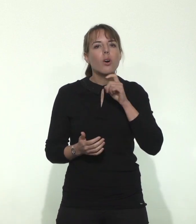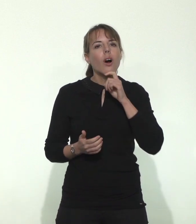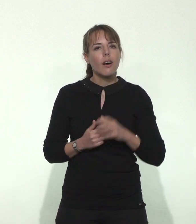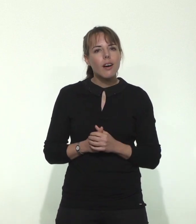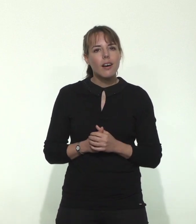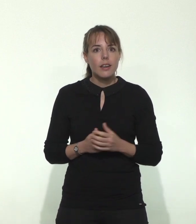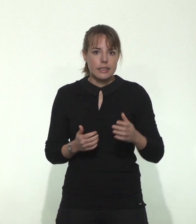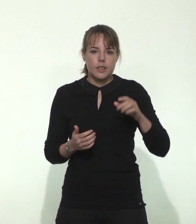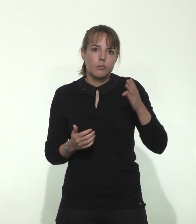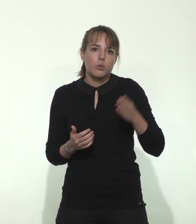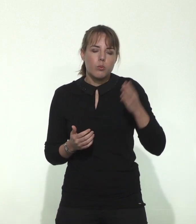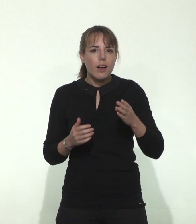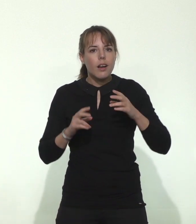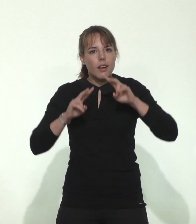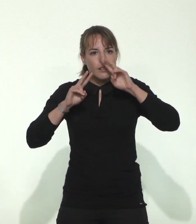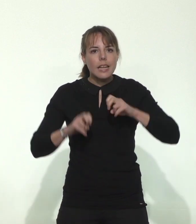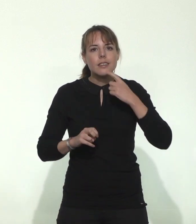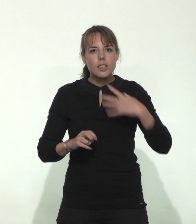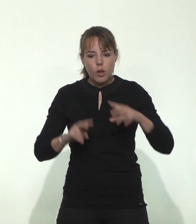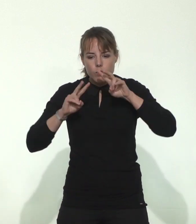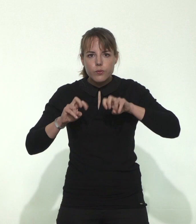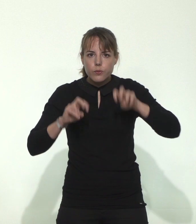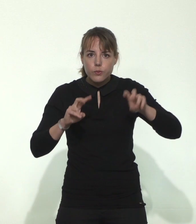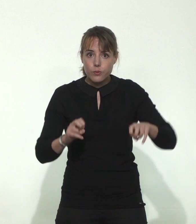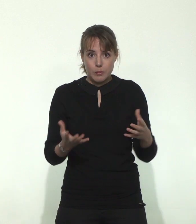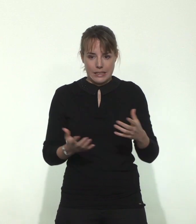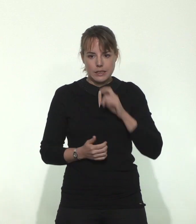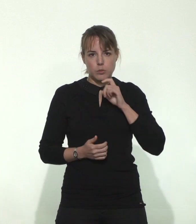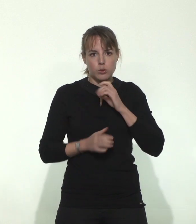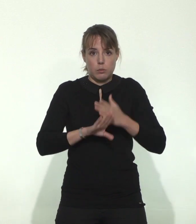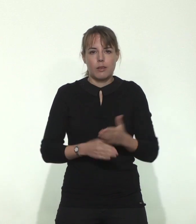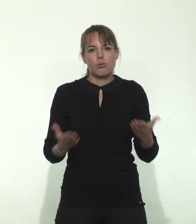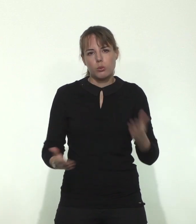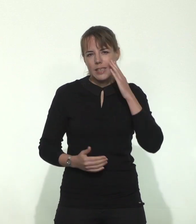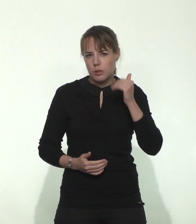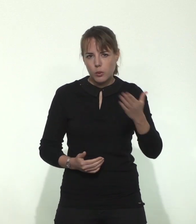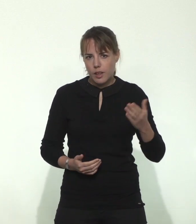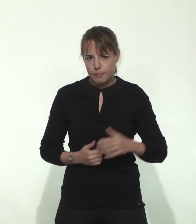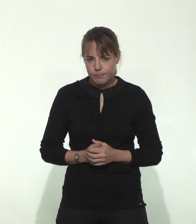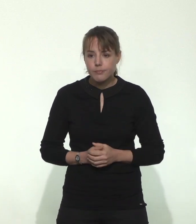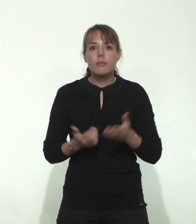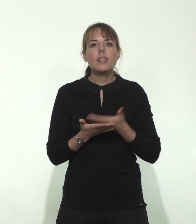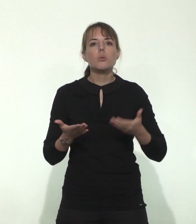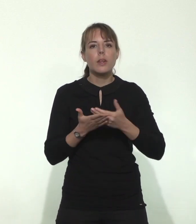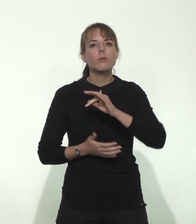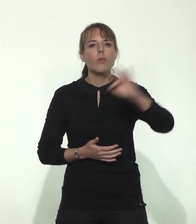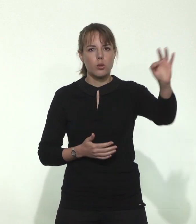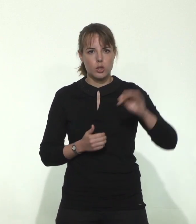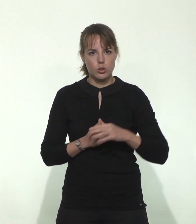bénéficier de tests sérologiques qui arrivent à peine en recherche et développement aujourd'hui. Quant à la situation en France